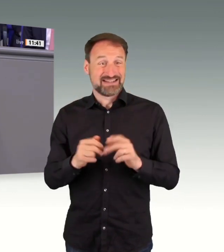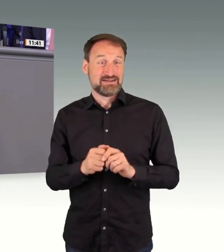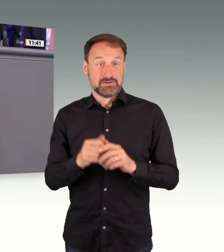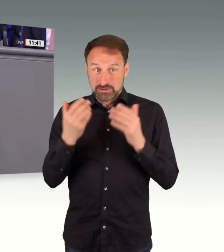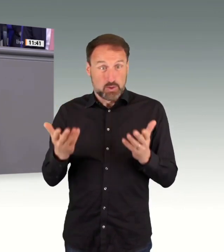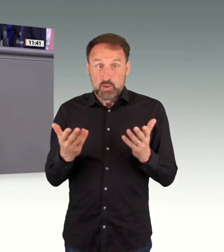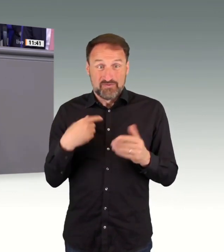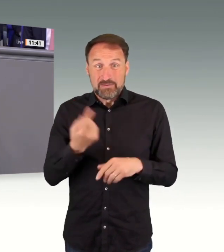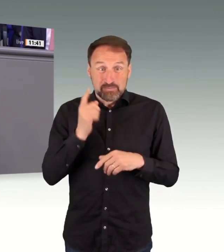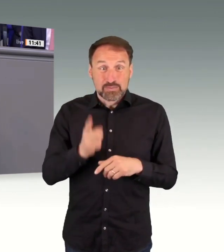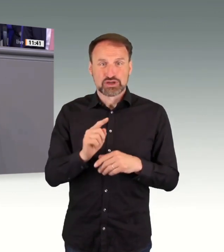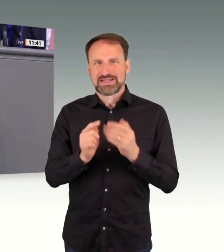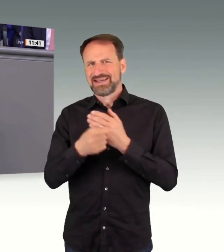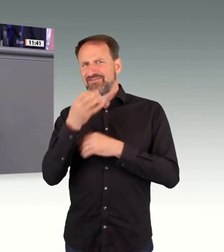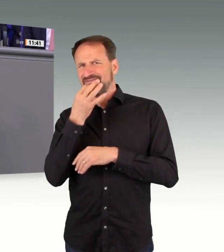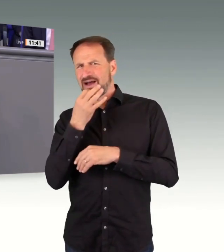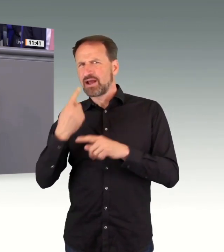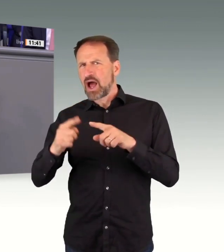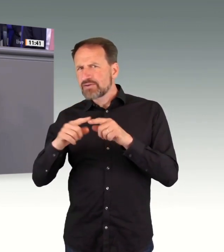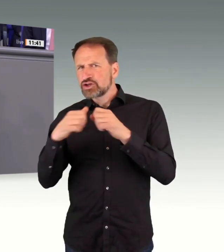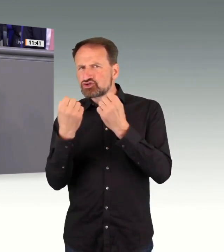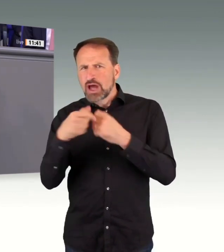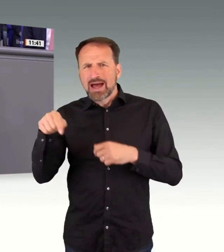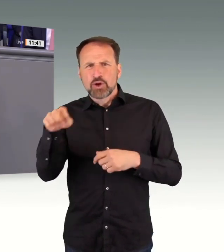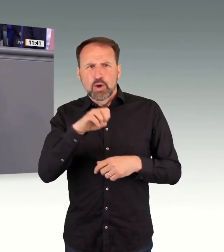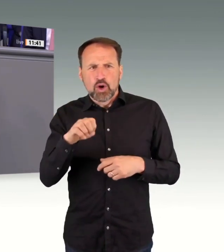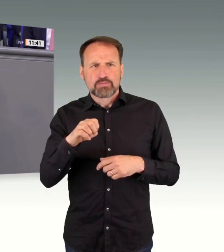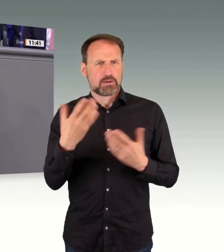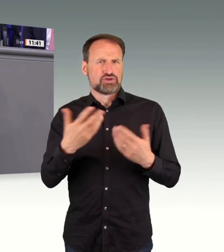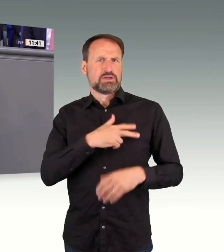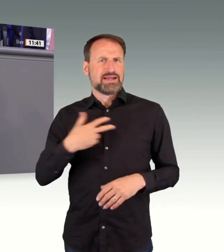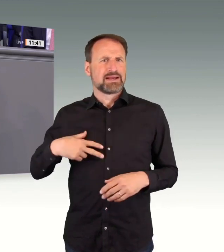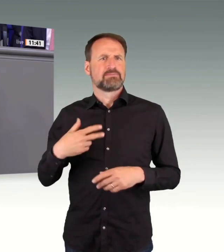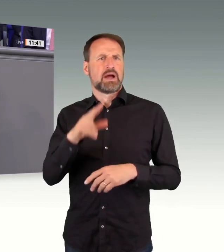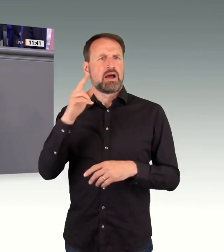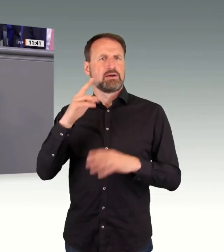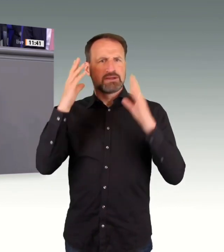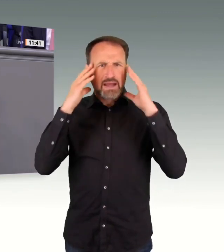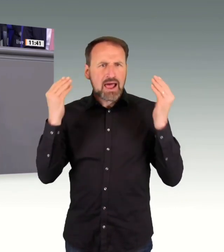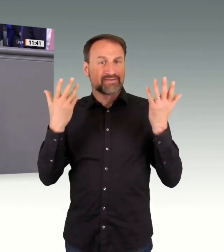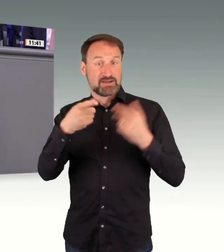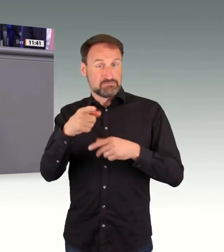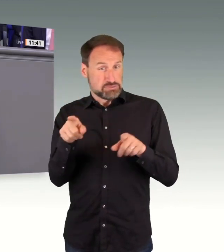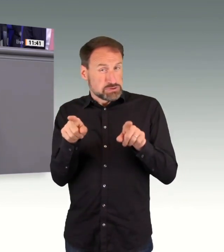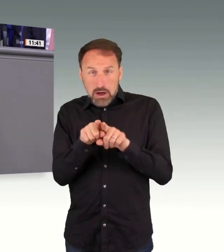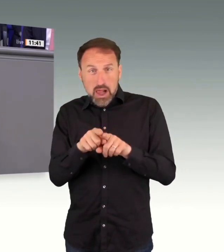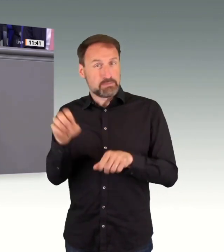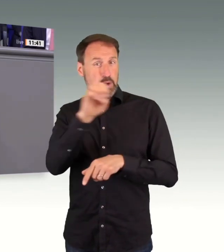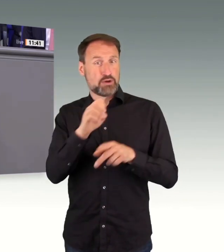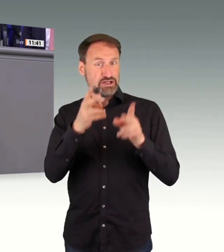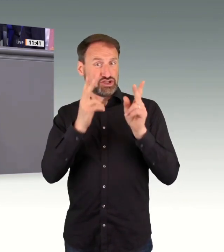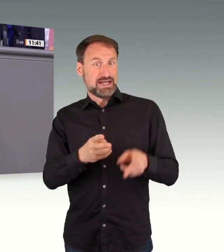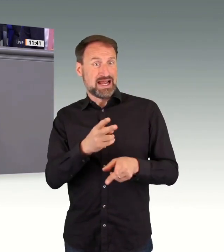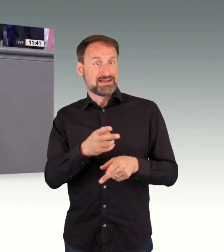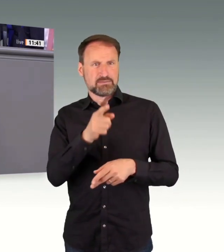andere Planungskultur, die wollen wir auch in Deutschland etablieren. Und da gibt es im Koalitionsvertrag Seite 10 bis 12, wahrscheinlich die besten Seiten des ganzen